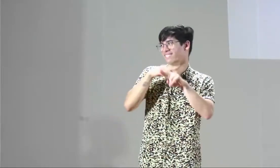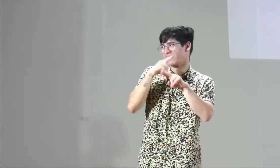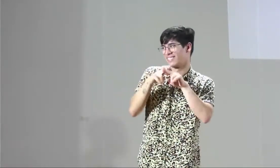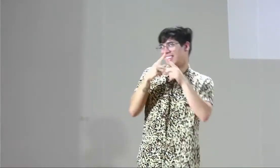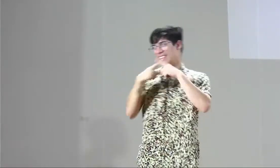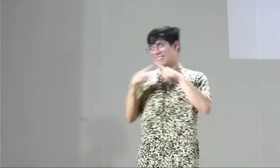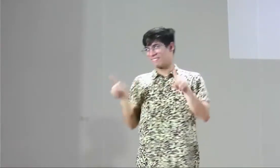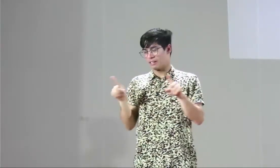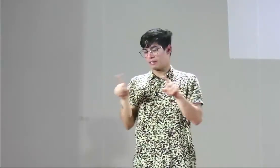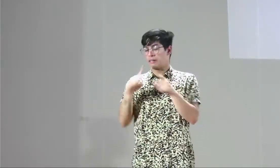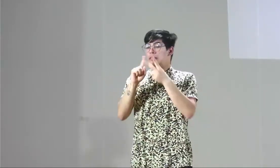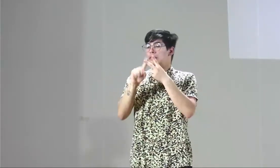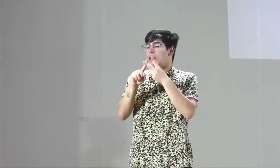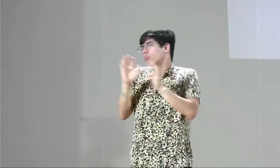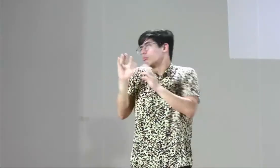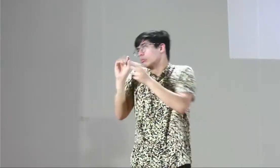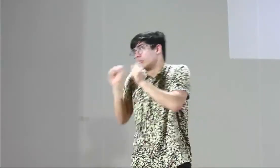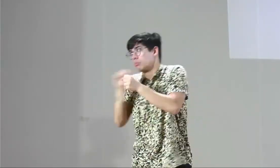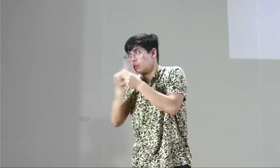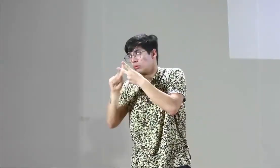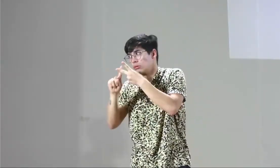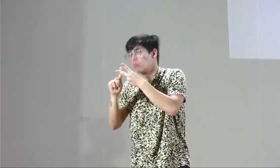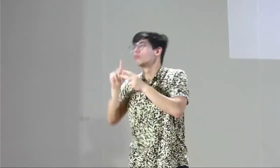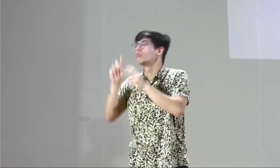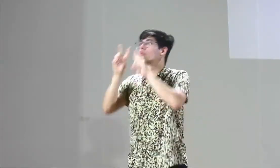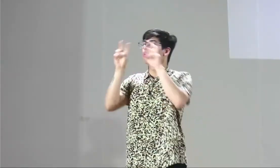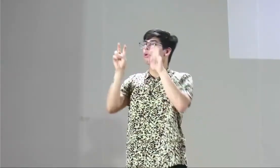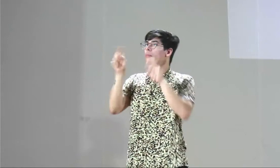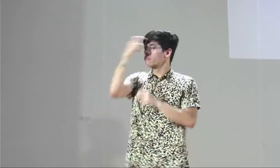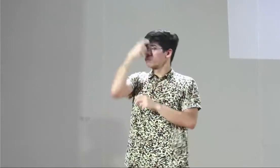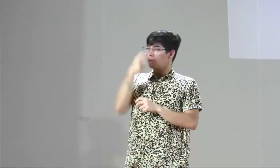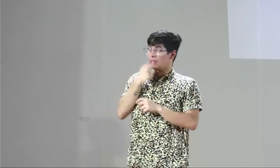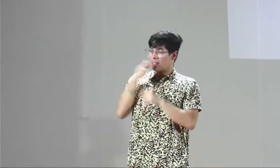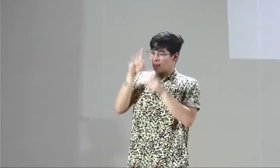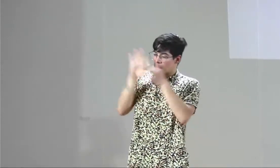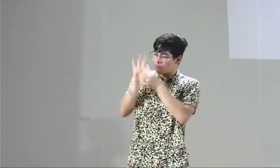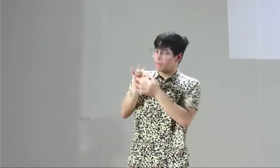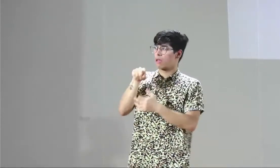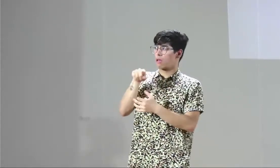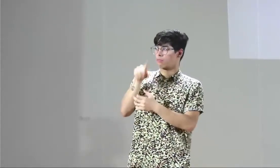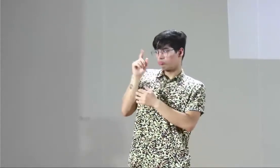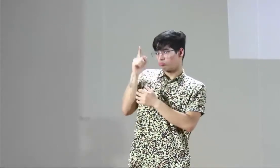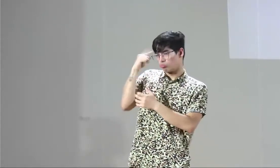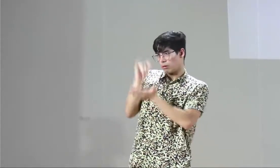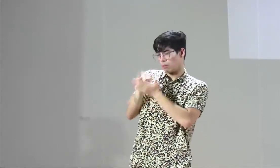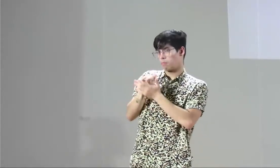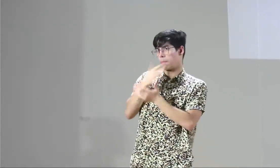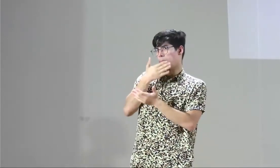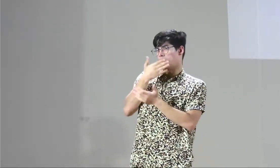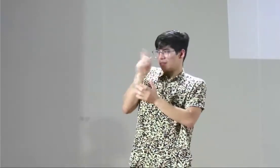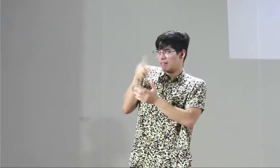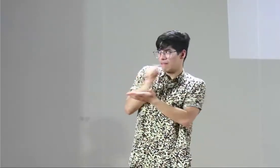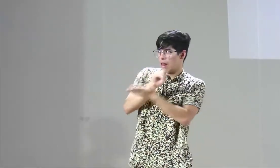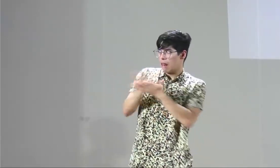vistas porque pues por el que dirán, que pensarán. Entonces, a veces el tema de las mujeres,